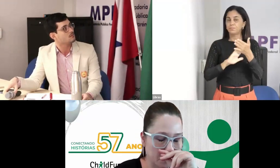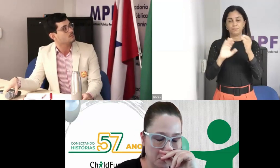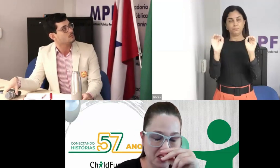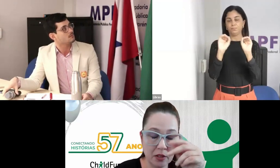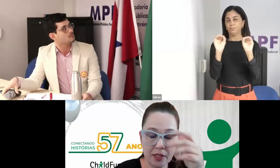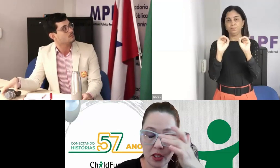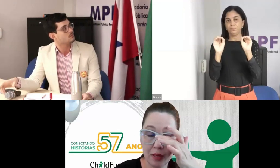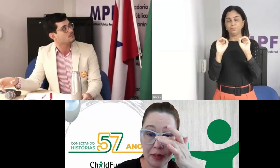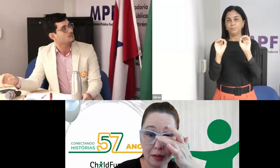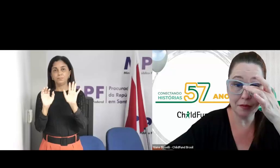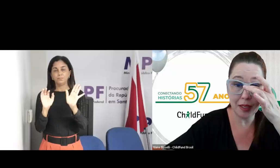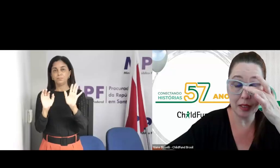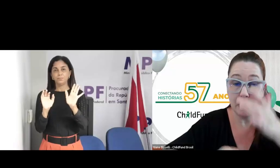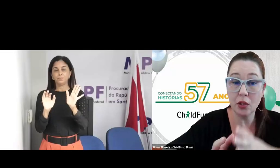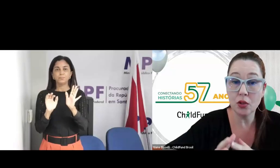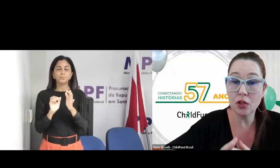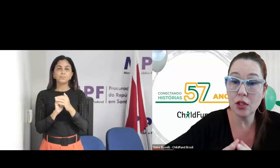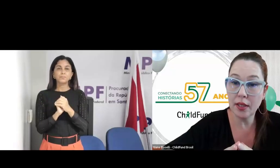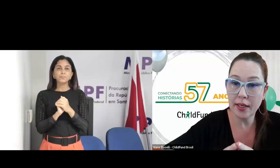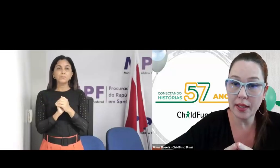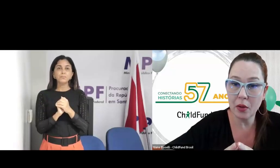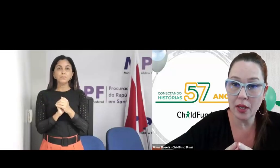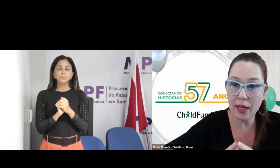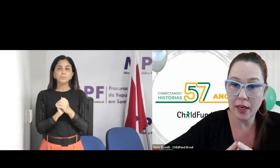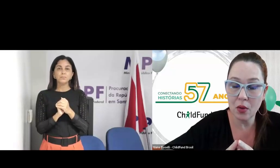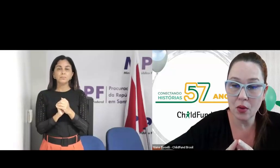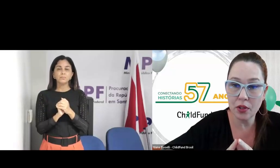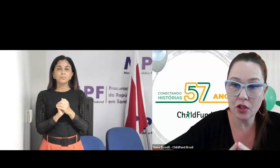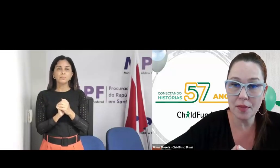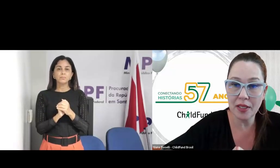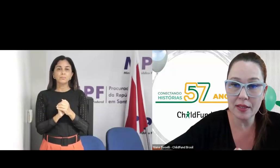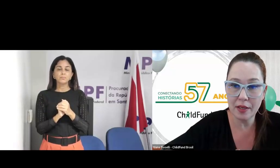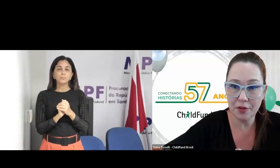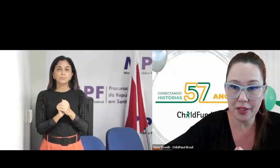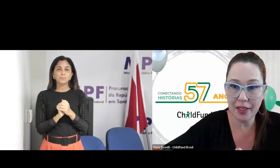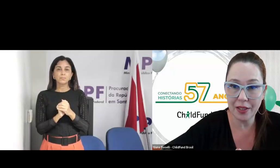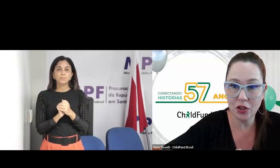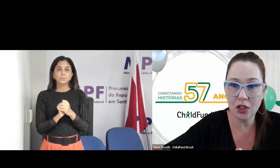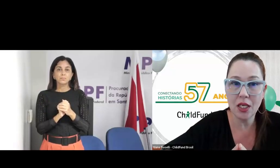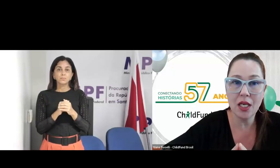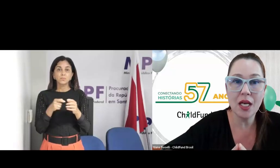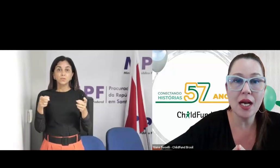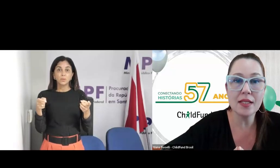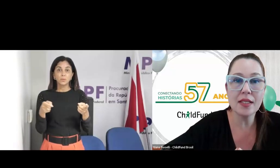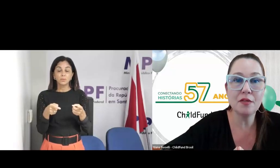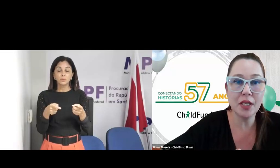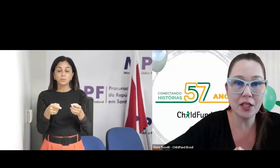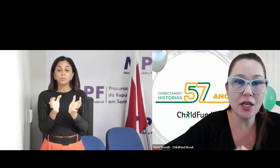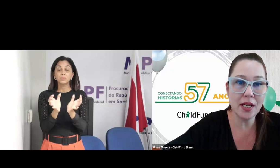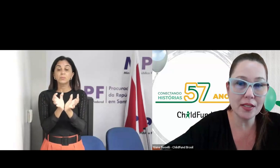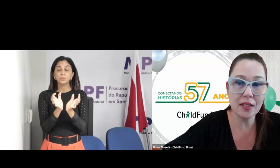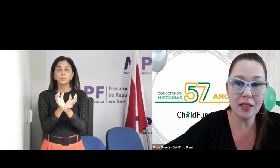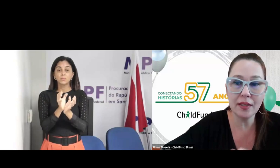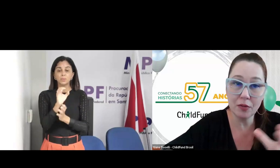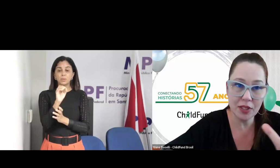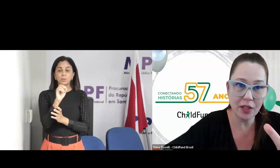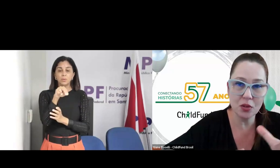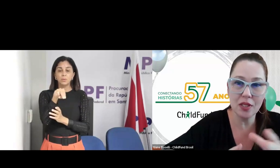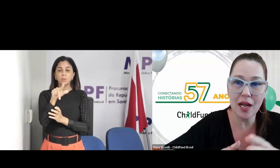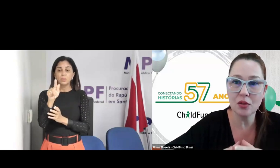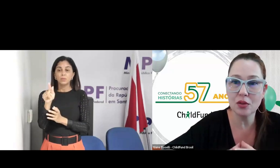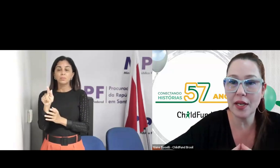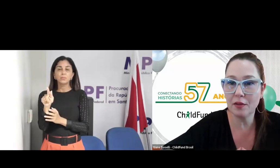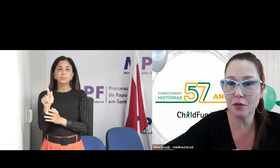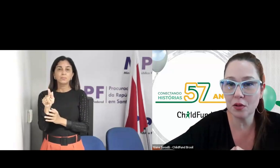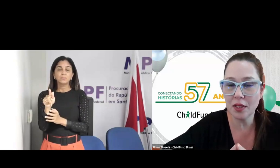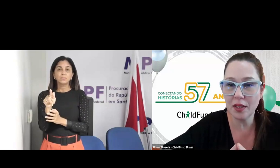vocês viram que vocês já devem até ter falado que hoje em dia tem aquela ONG chamada SaferNet, a SaferNet é essa que, até que você